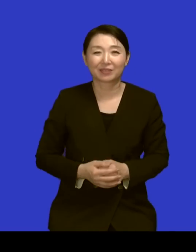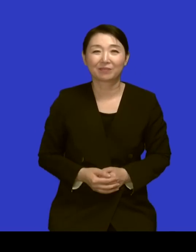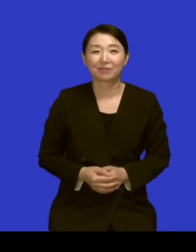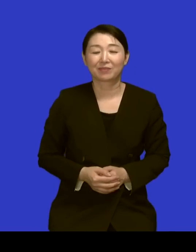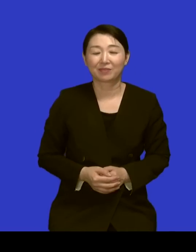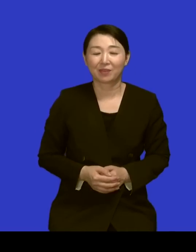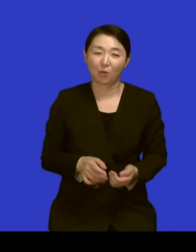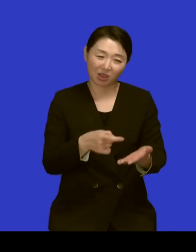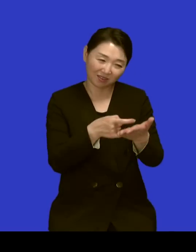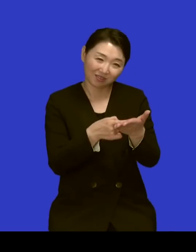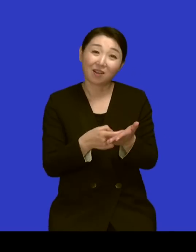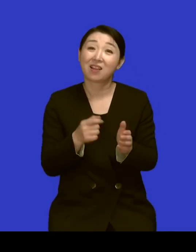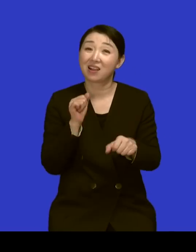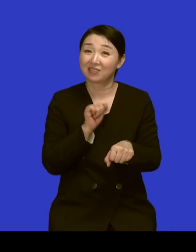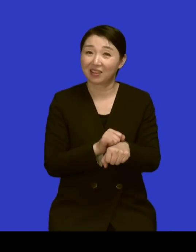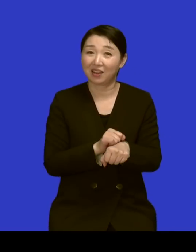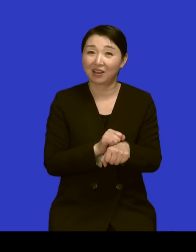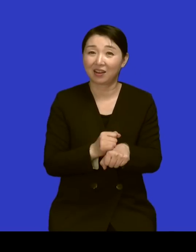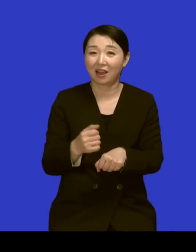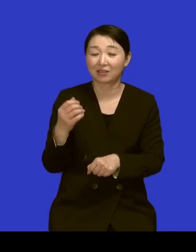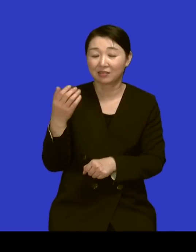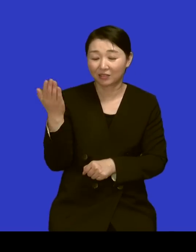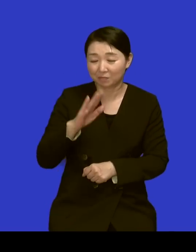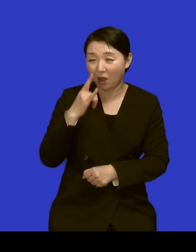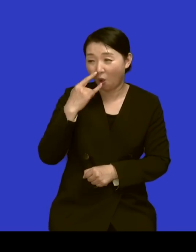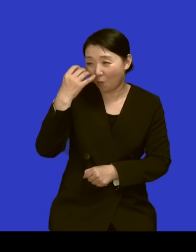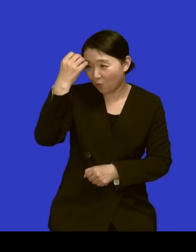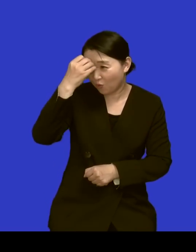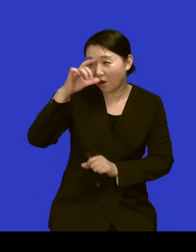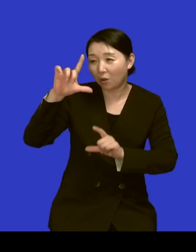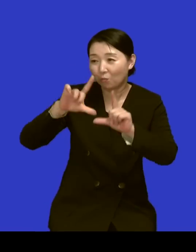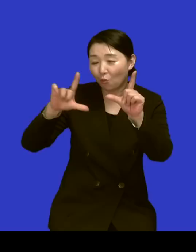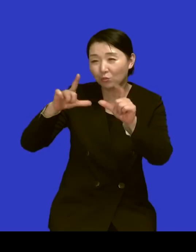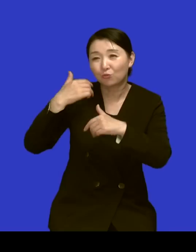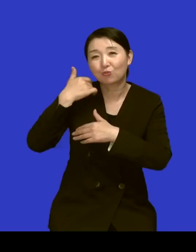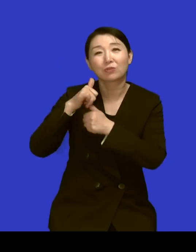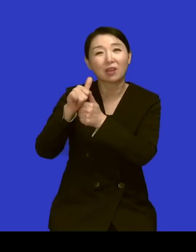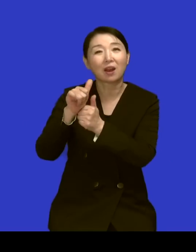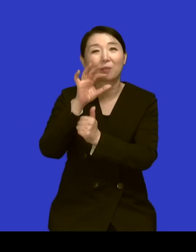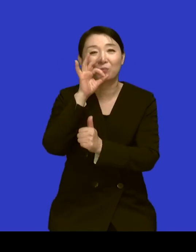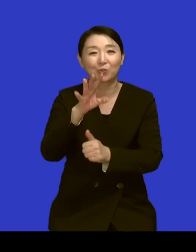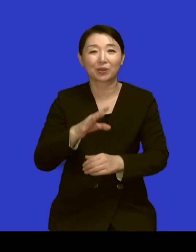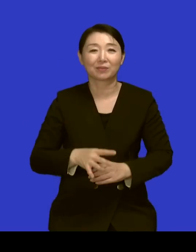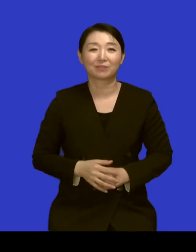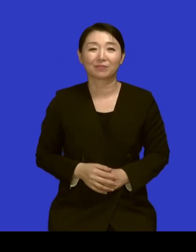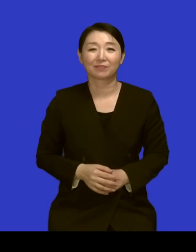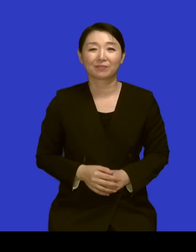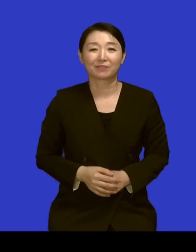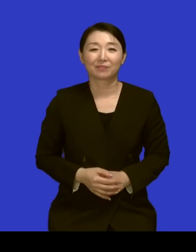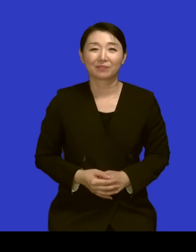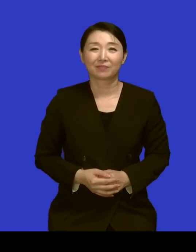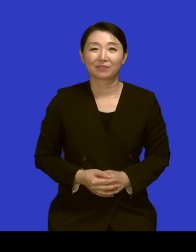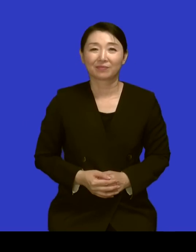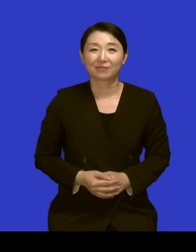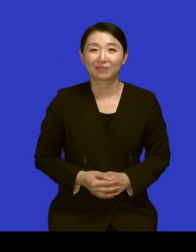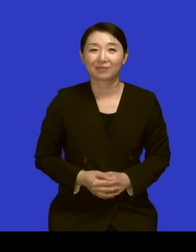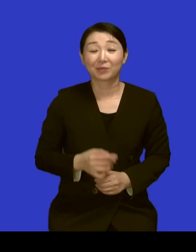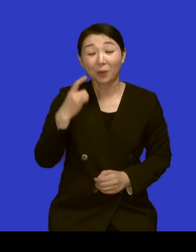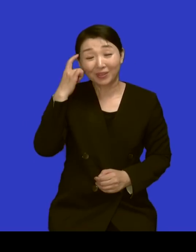보이고 그렇지만 그 우아한 모습은요 누가 따라갈 수가 없었어요 좋겠네요 또 이런 생각은 났으셨어요? 나는 지금 어떻게